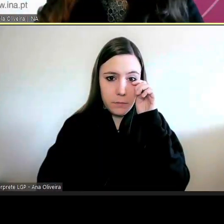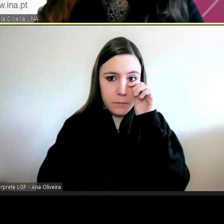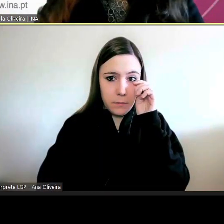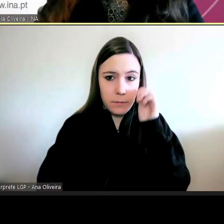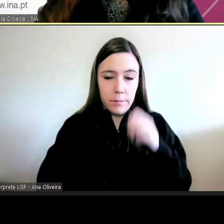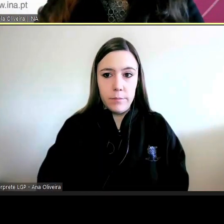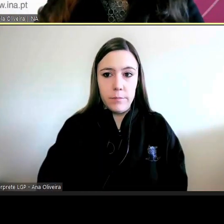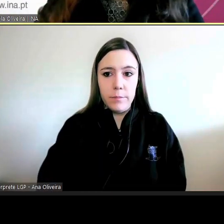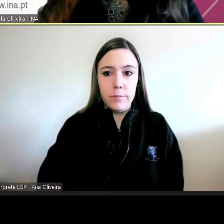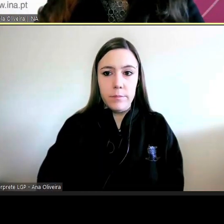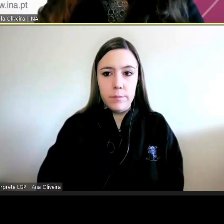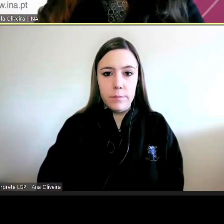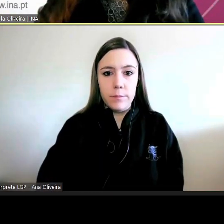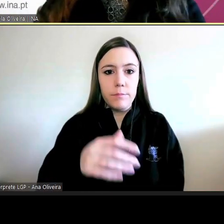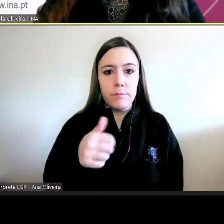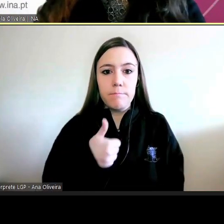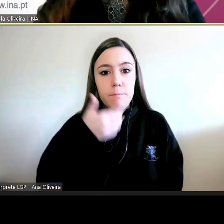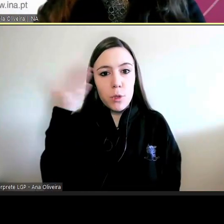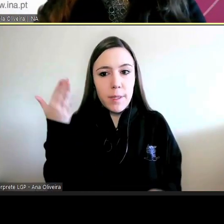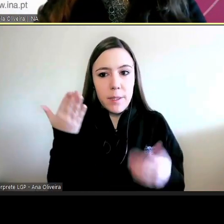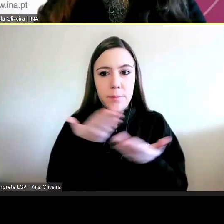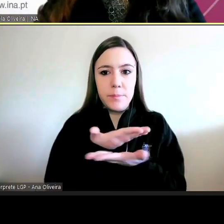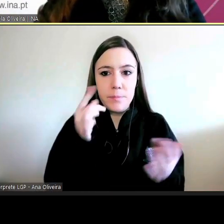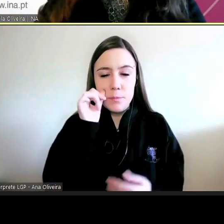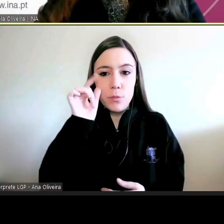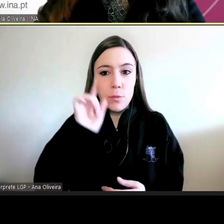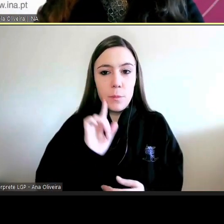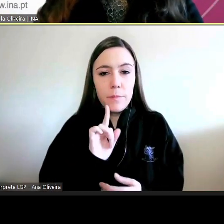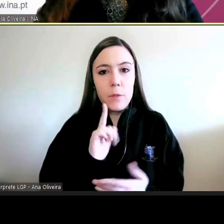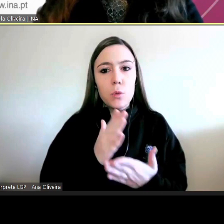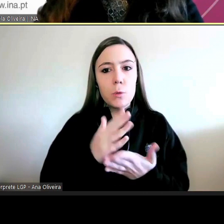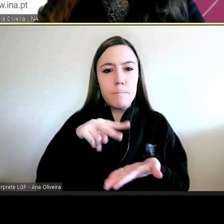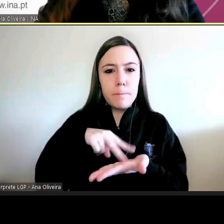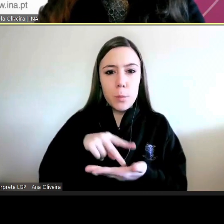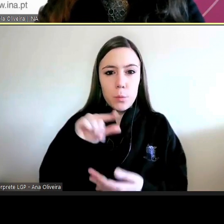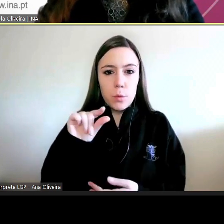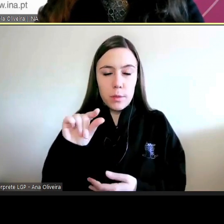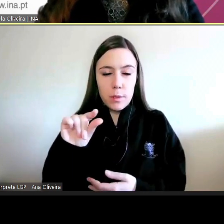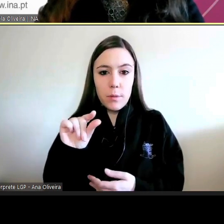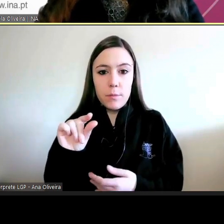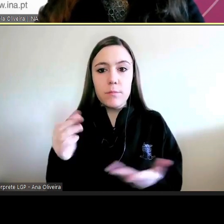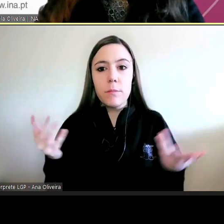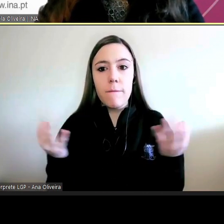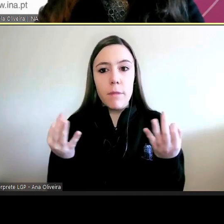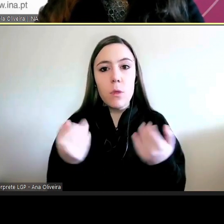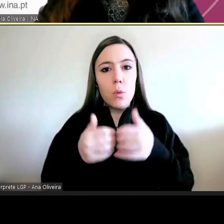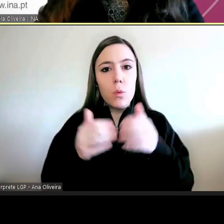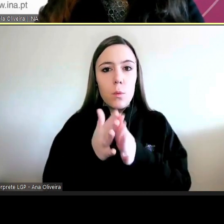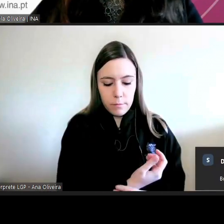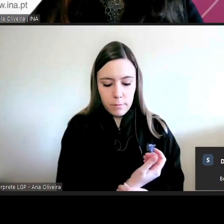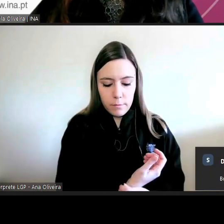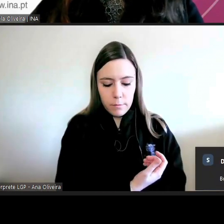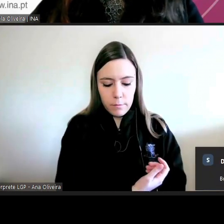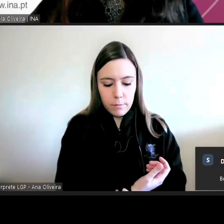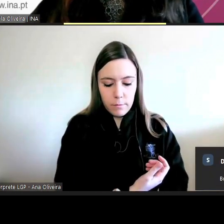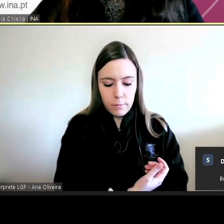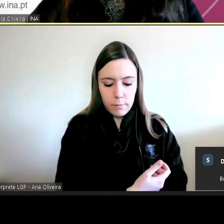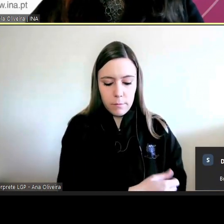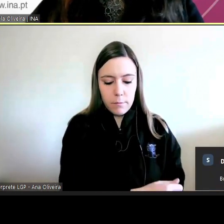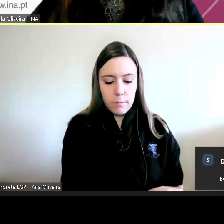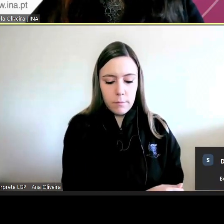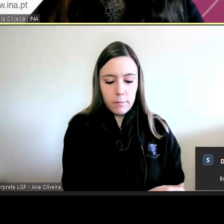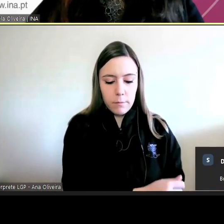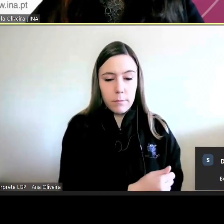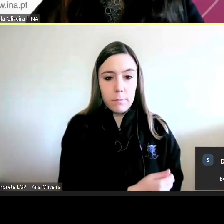Bom dia a todos e a todas, vamos apenas fazer um pequeno compasso de espera enquanto todos entram em sala. Bom